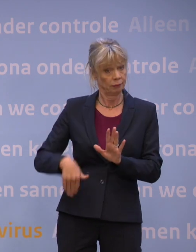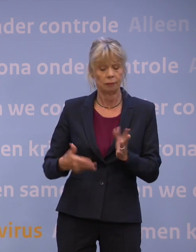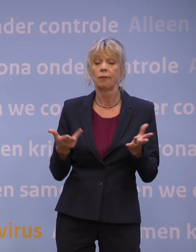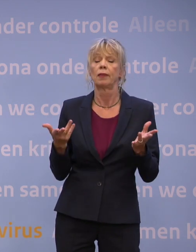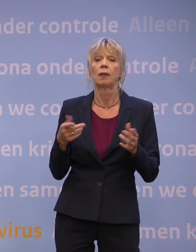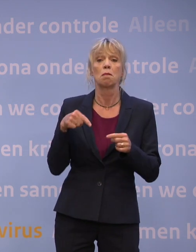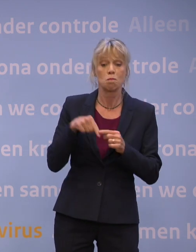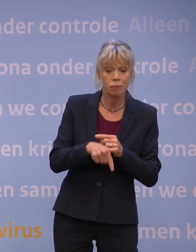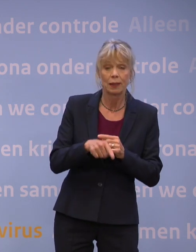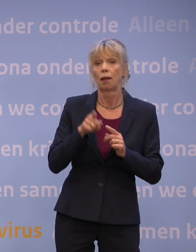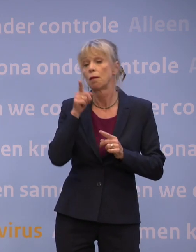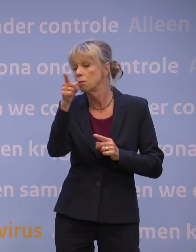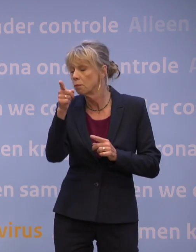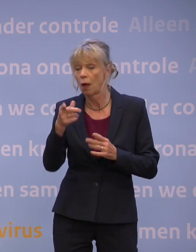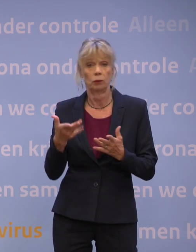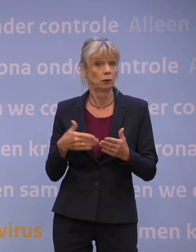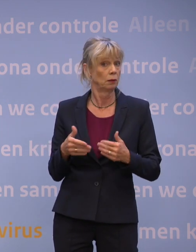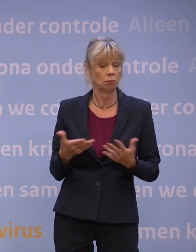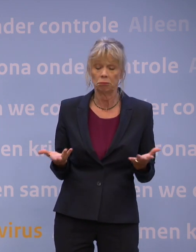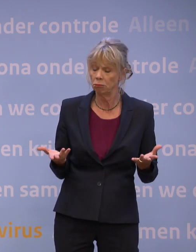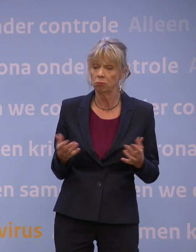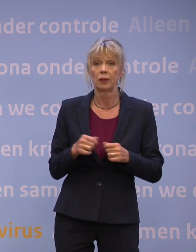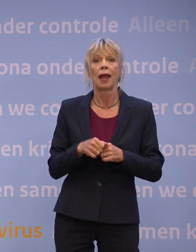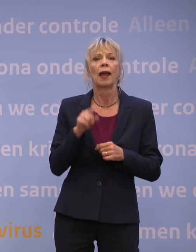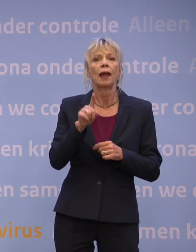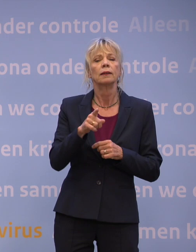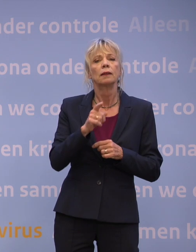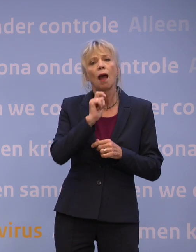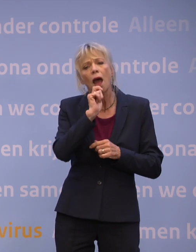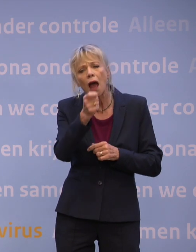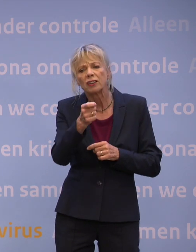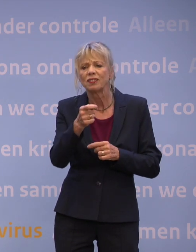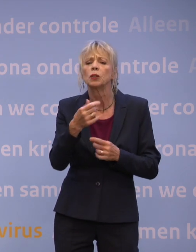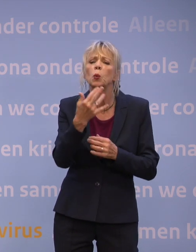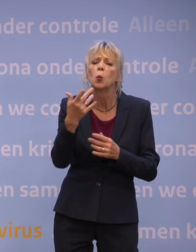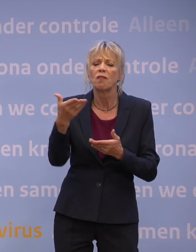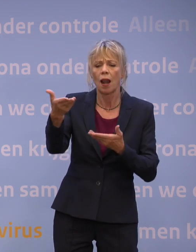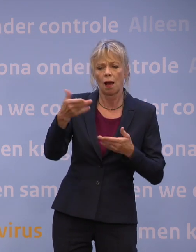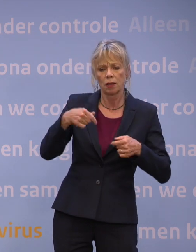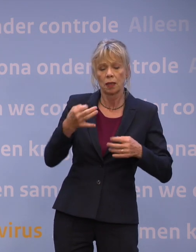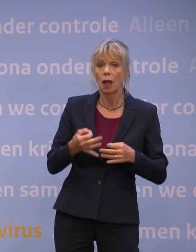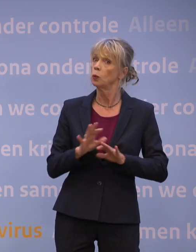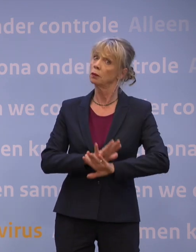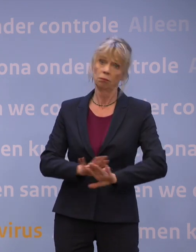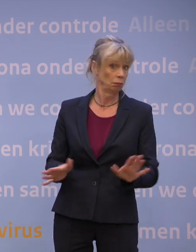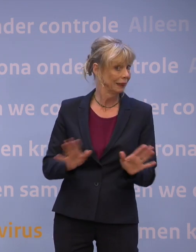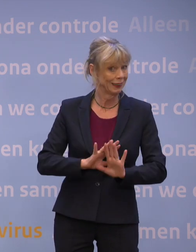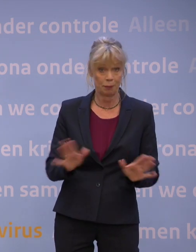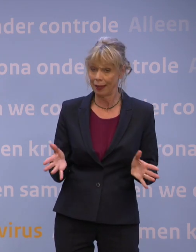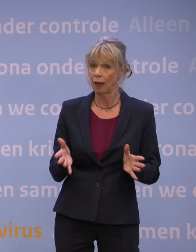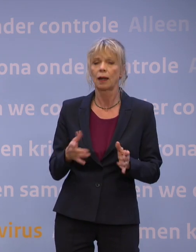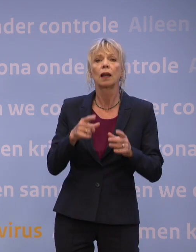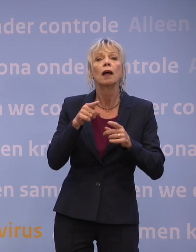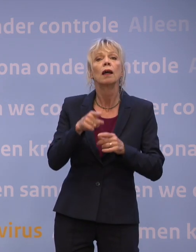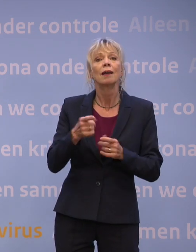vooral ook zonder advies over het aantal gasten thuis en zonder mondkapjesplicht in winkels en